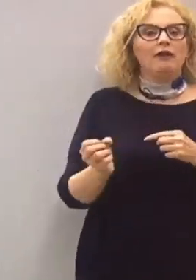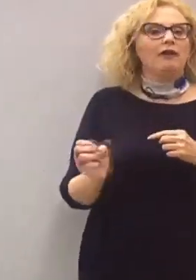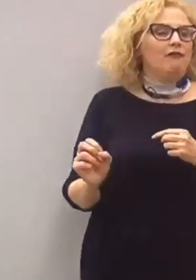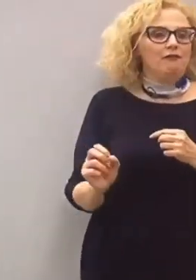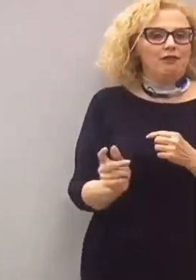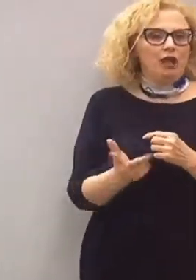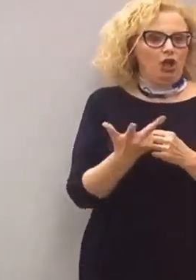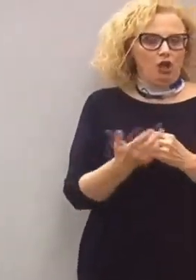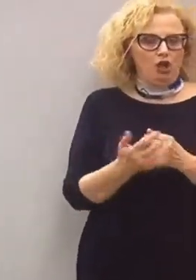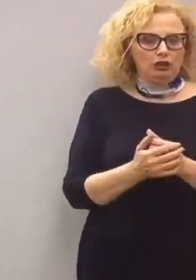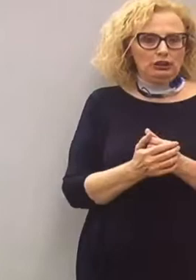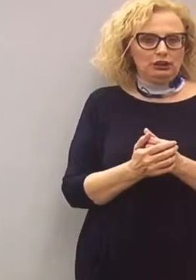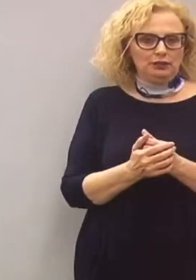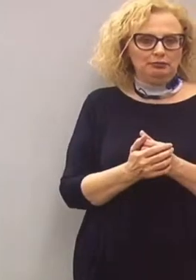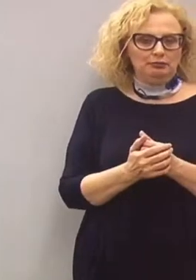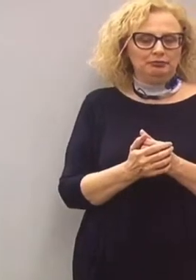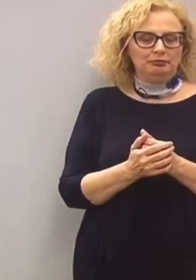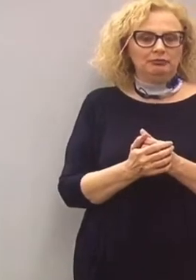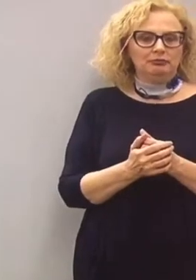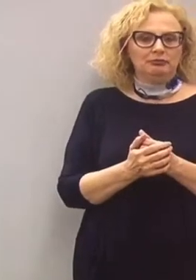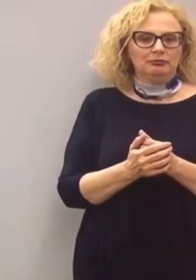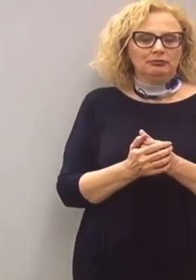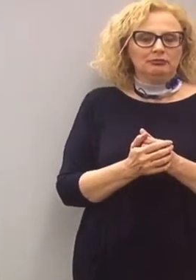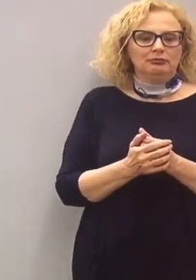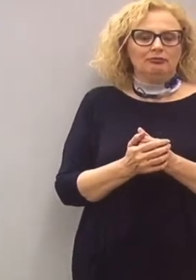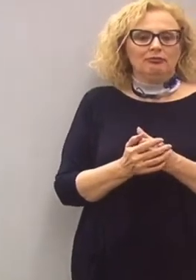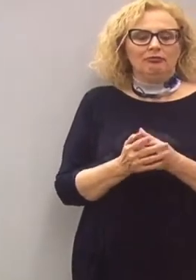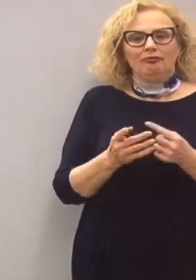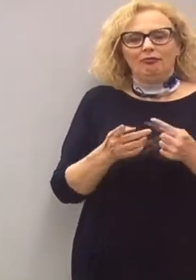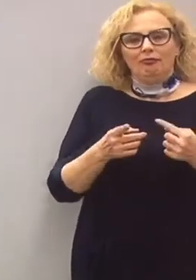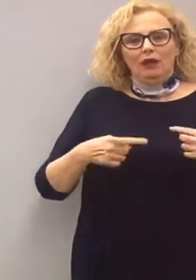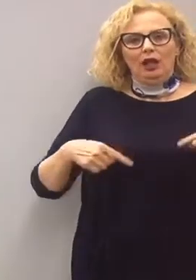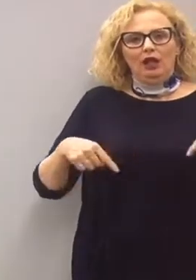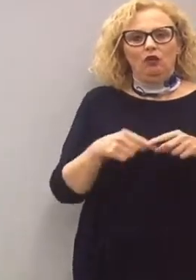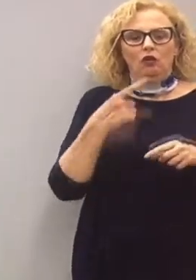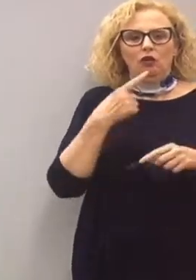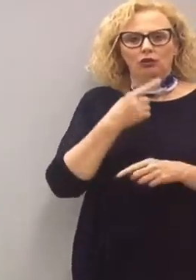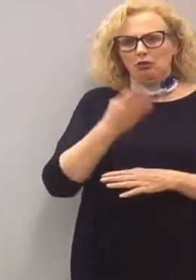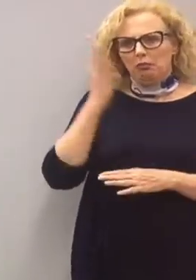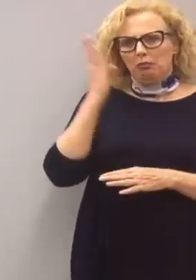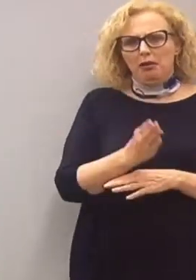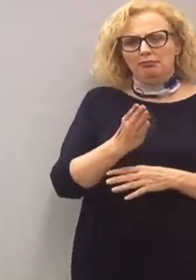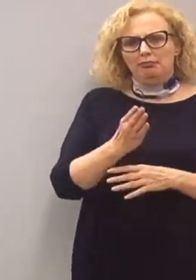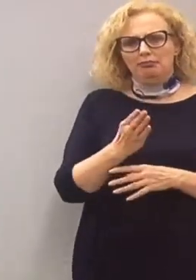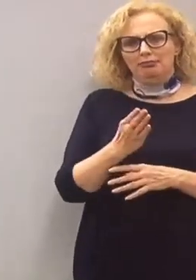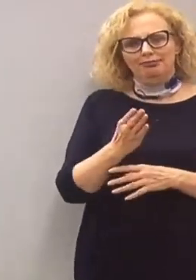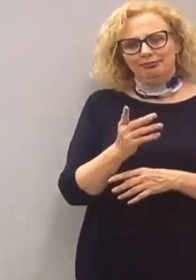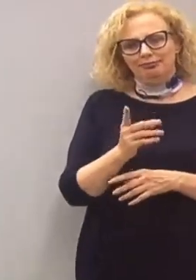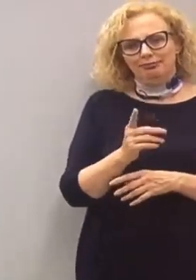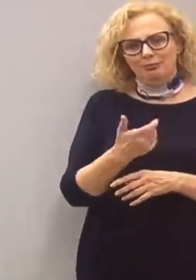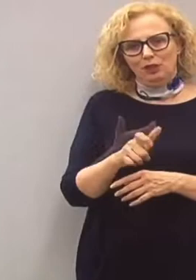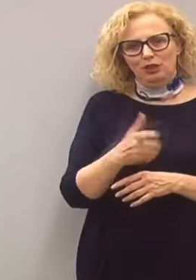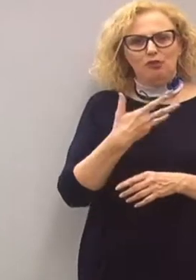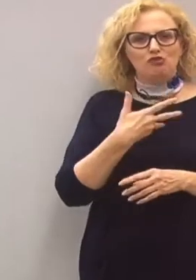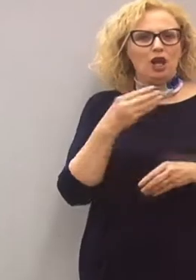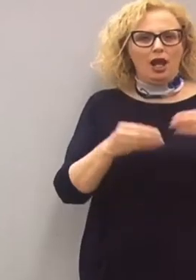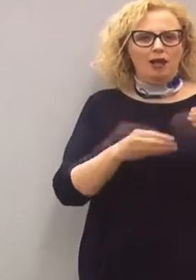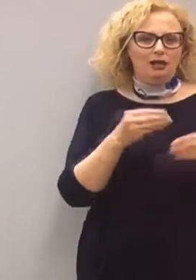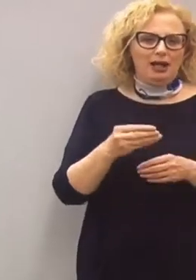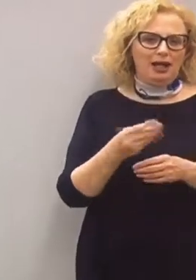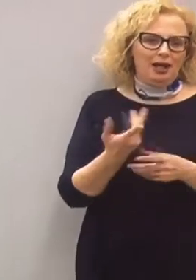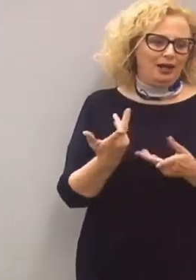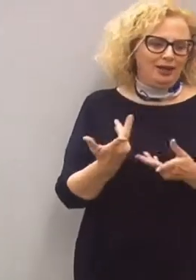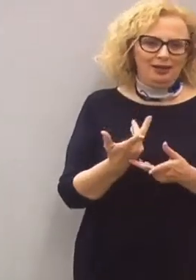veloce possibile. Adesso non ci sentiamo di condannare chi ha, io dico giustamente, un animale